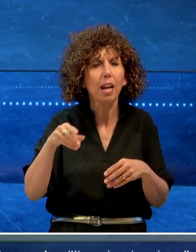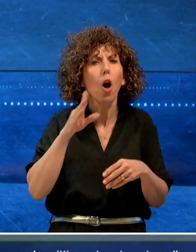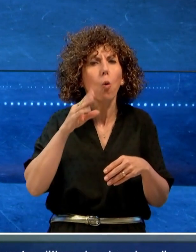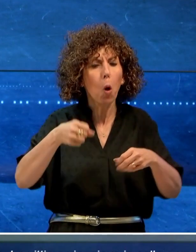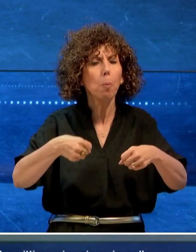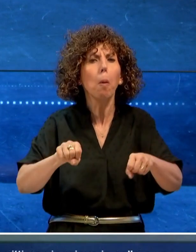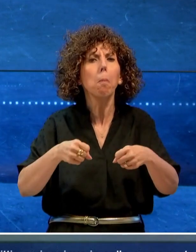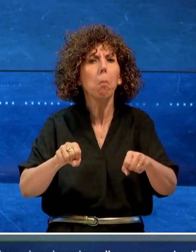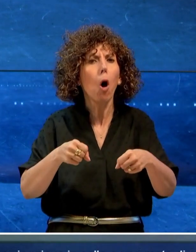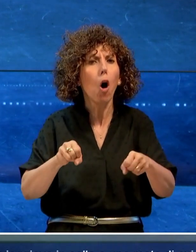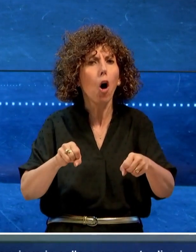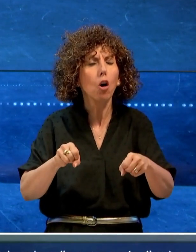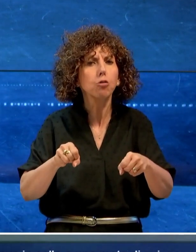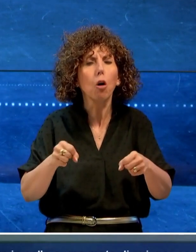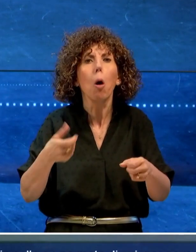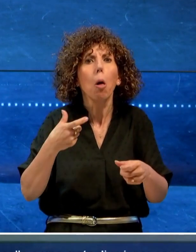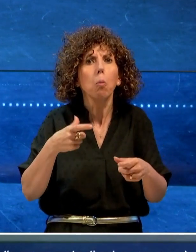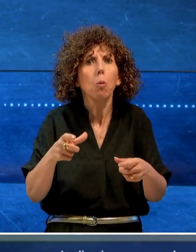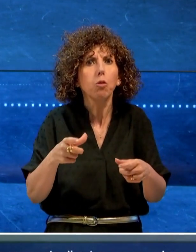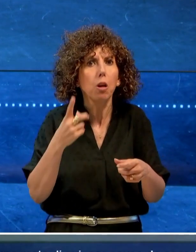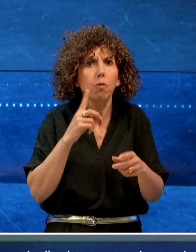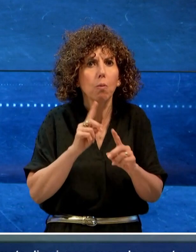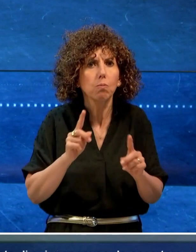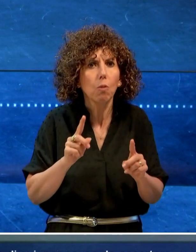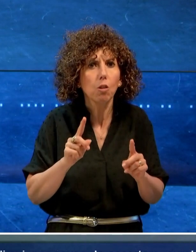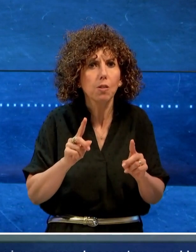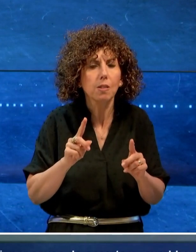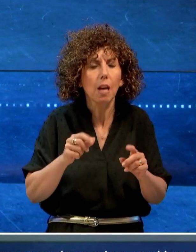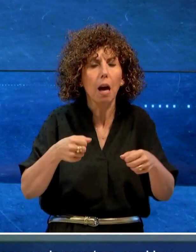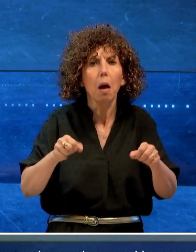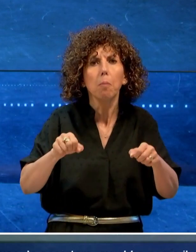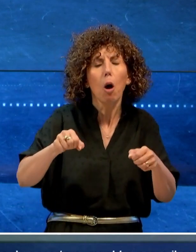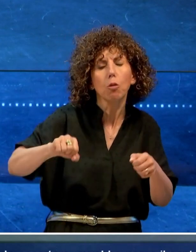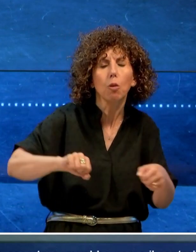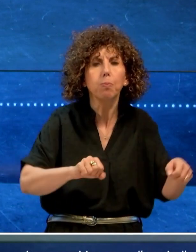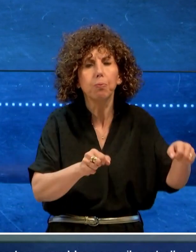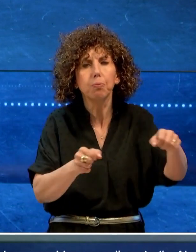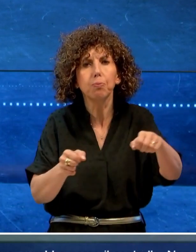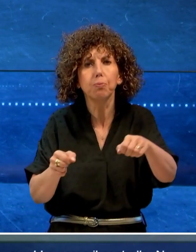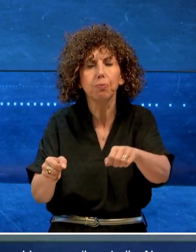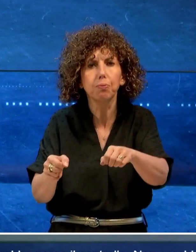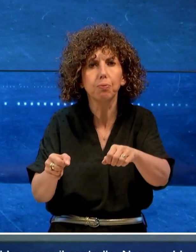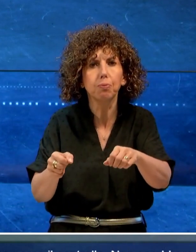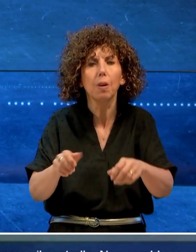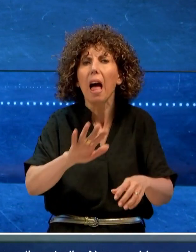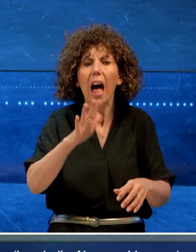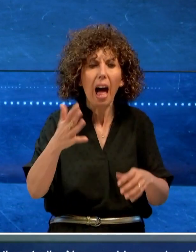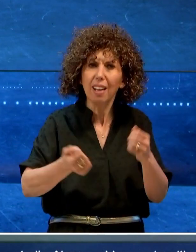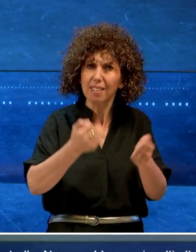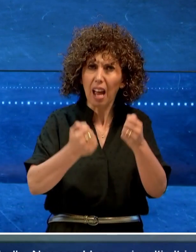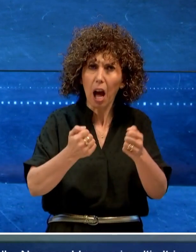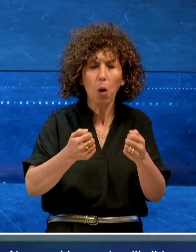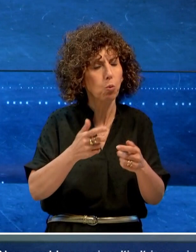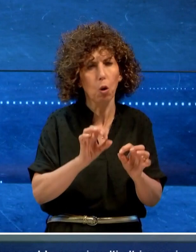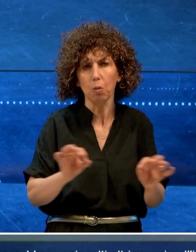in sella a una moto di cui, per cause da accertare, avrebbe perso il controllo. Non sarebbero coinvolti altri mezzi nell